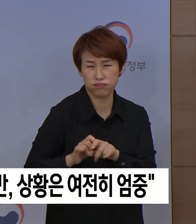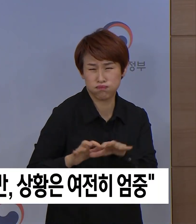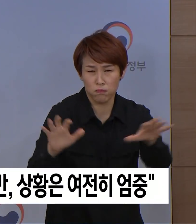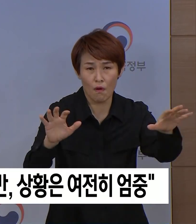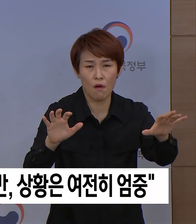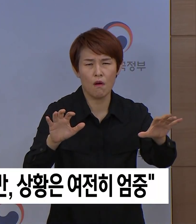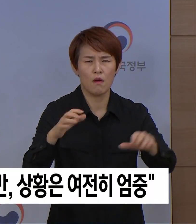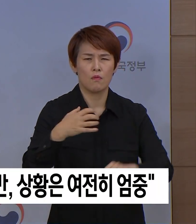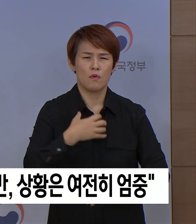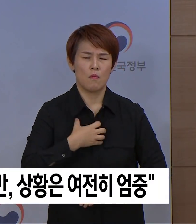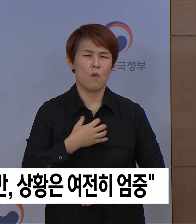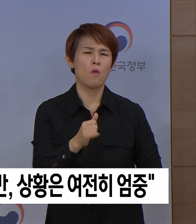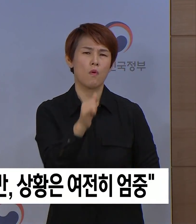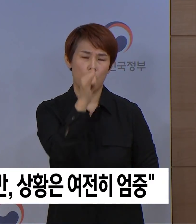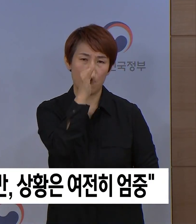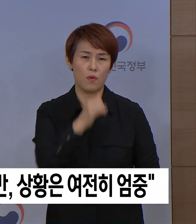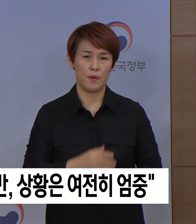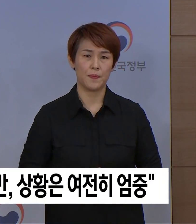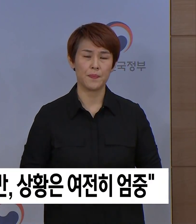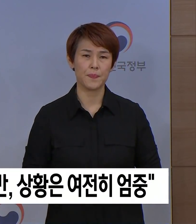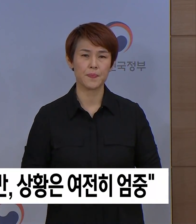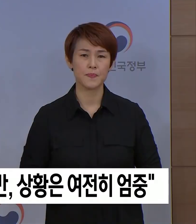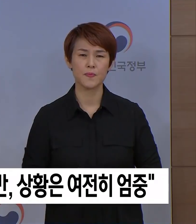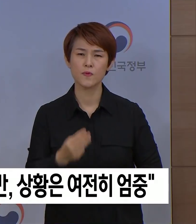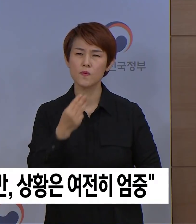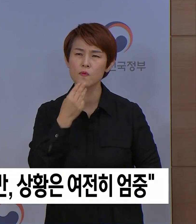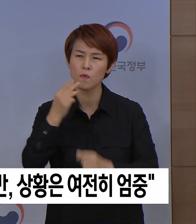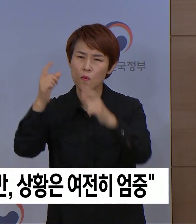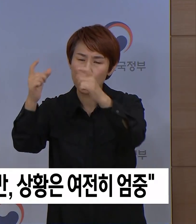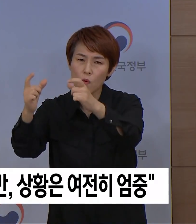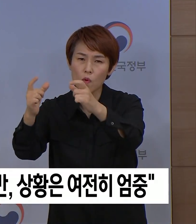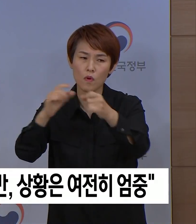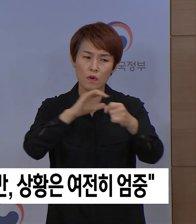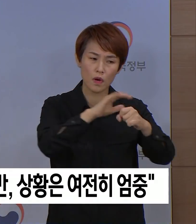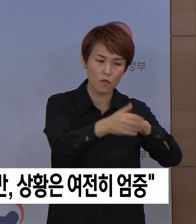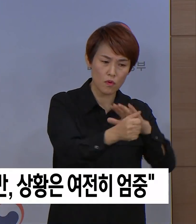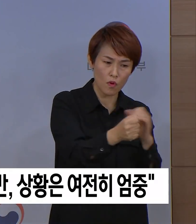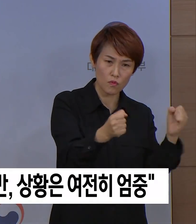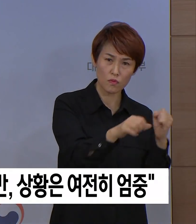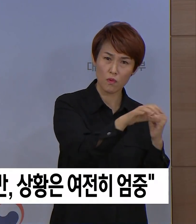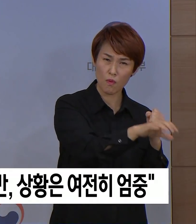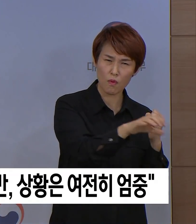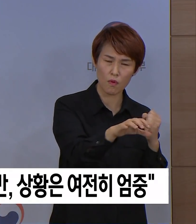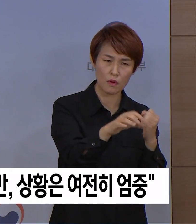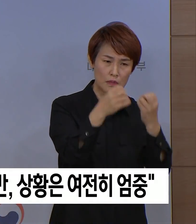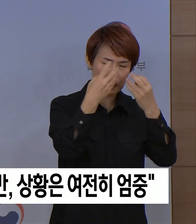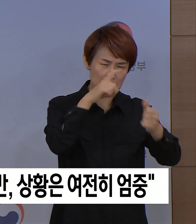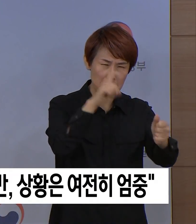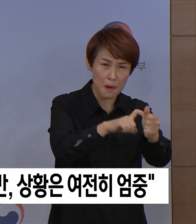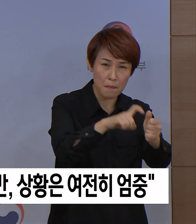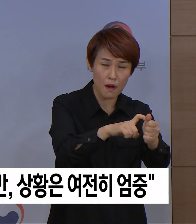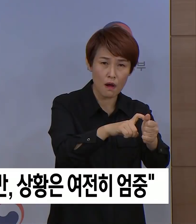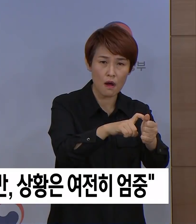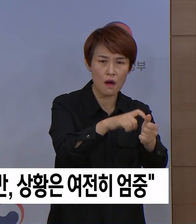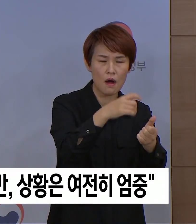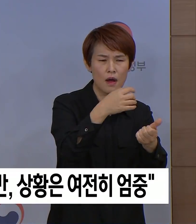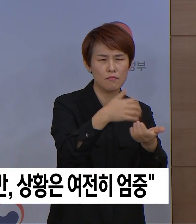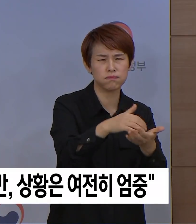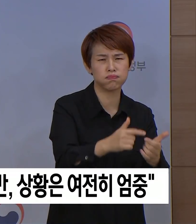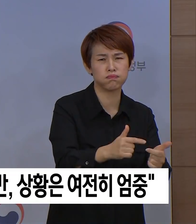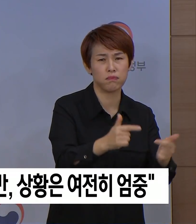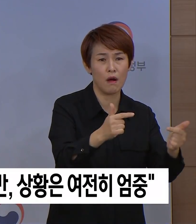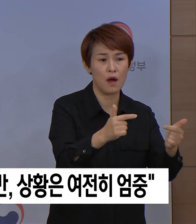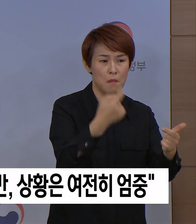위험성을 가지고 있습니다. 수도권과 대구, 경북 등에서 신규 확진자는 꾸준히 발견되고